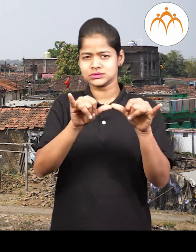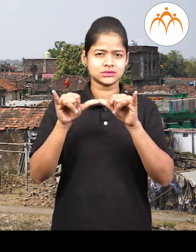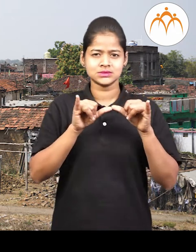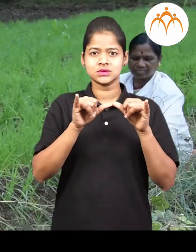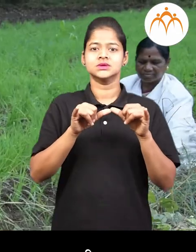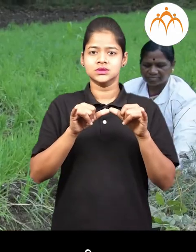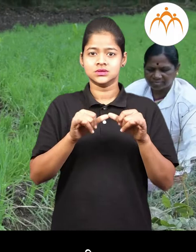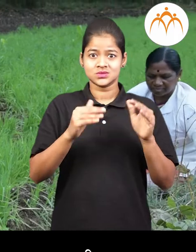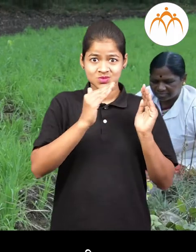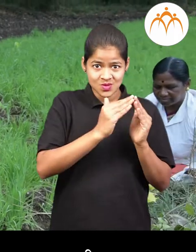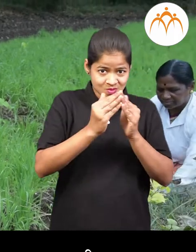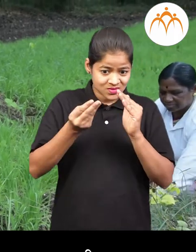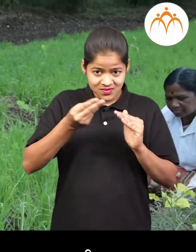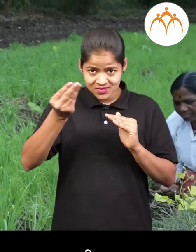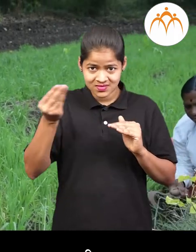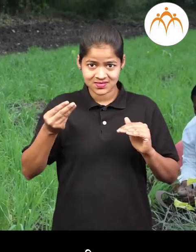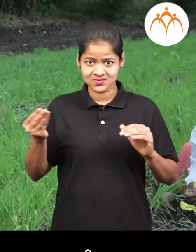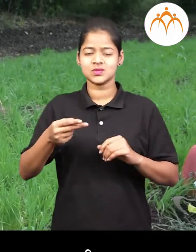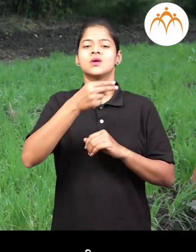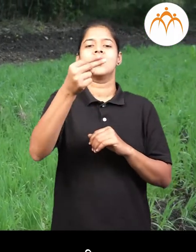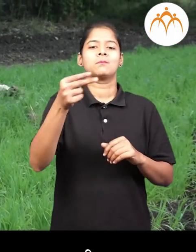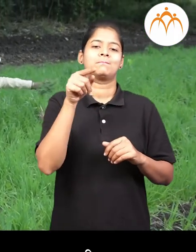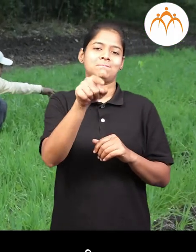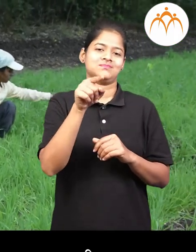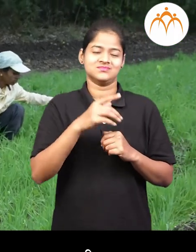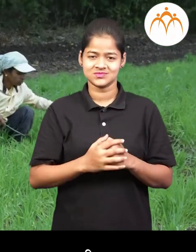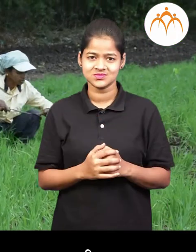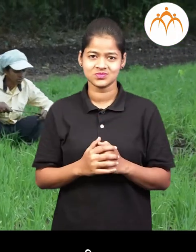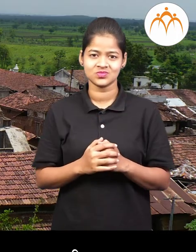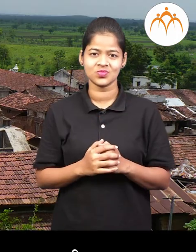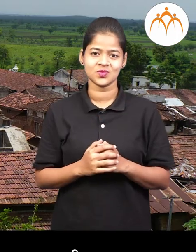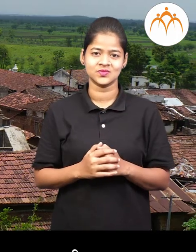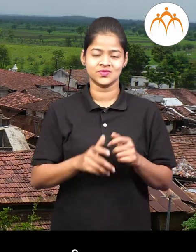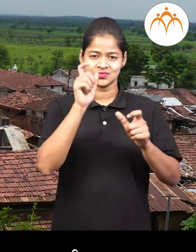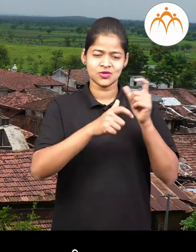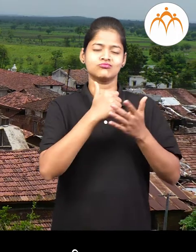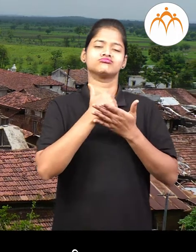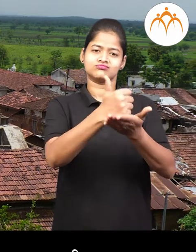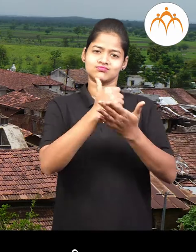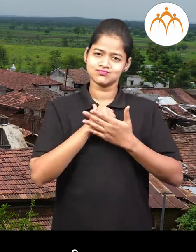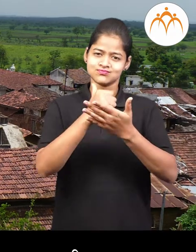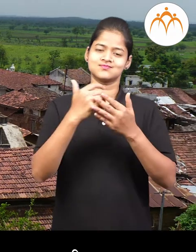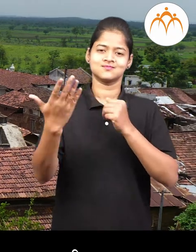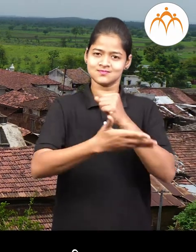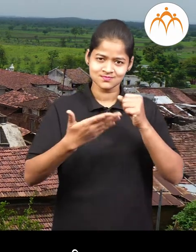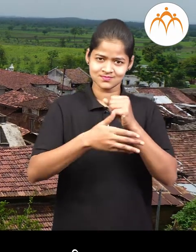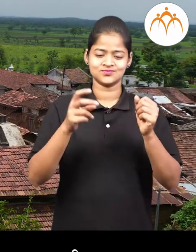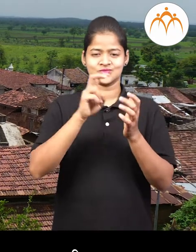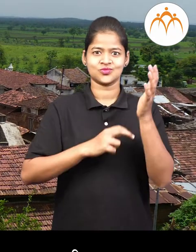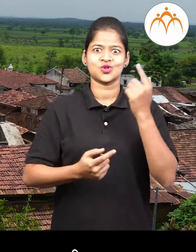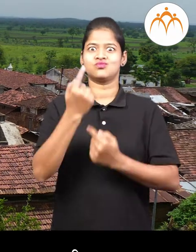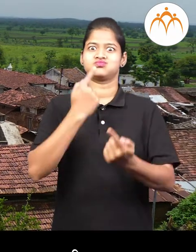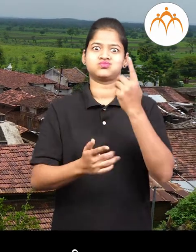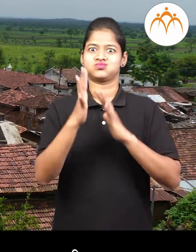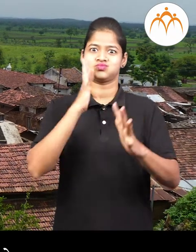मानसे एकमेकान चा मदतीने शेती करू लागली जशी घर वाडली, तशी वस्ती